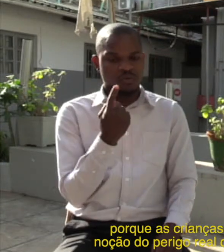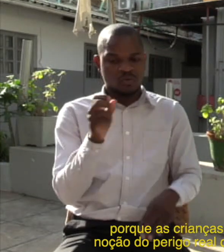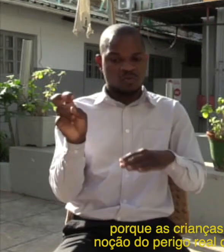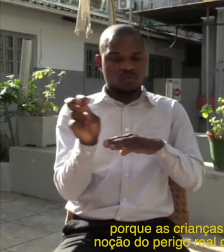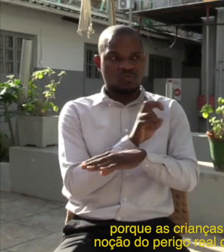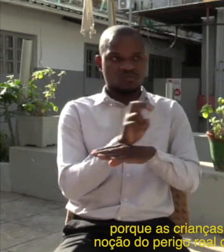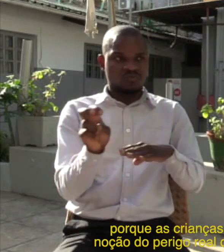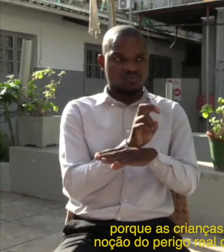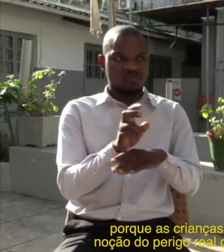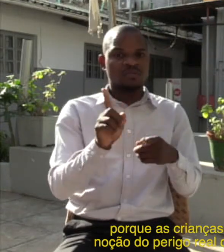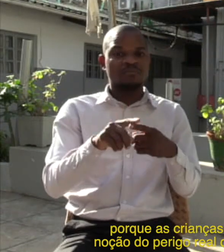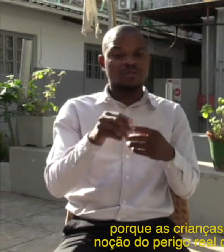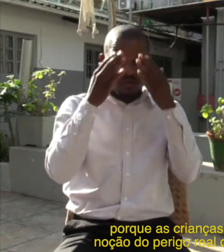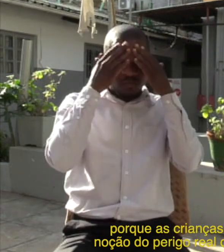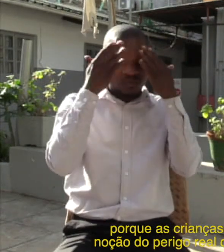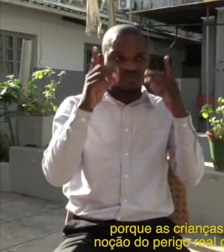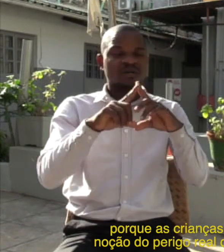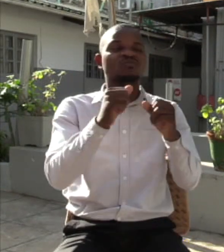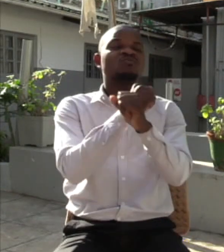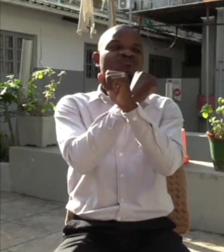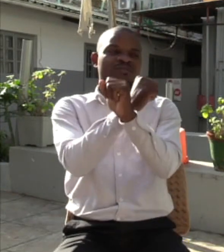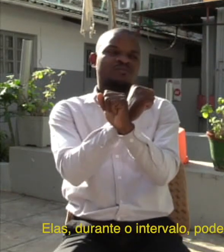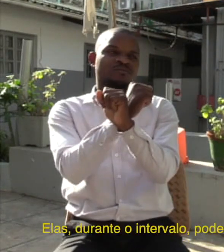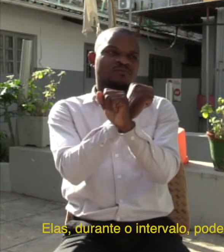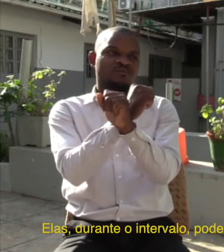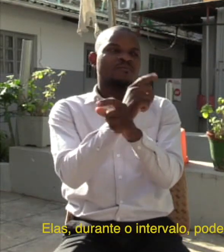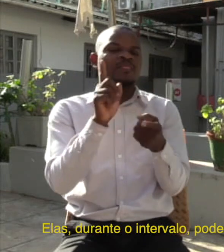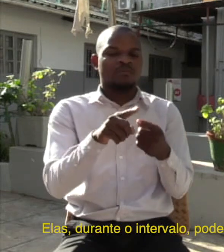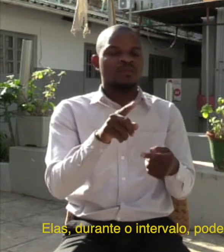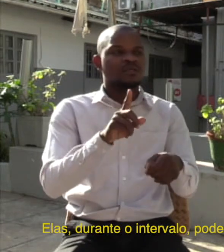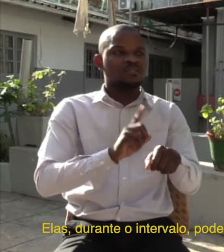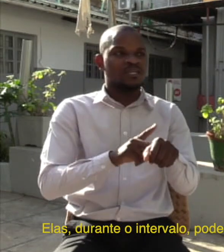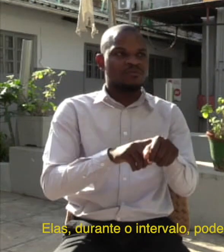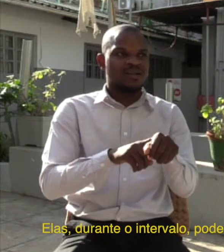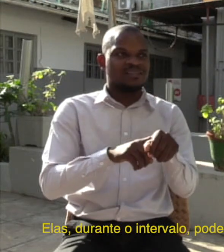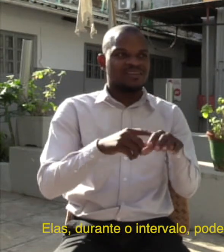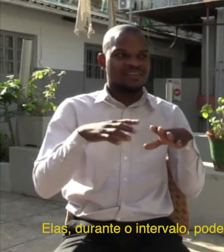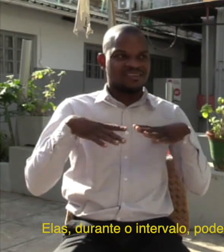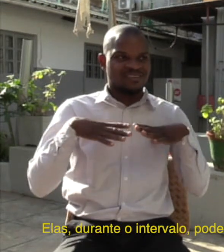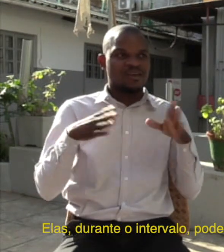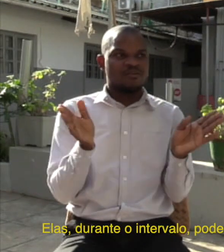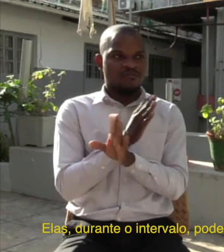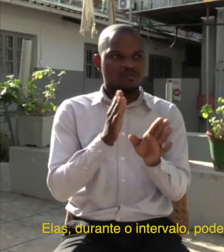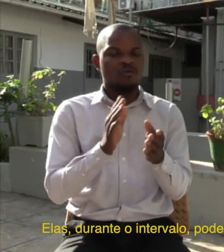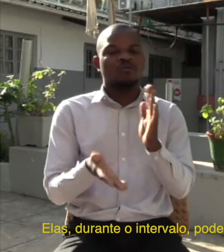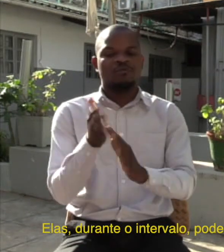perigo real, da questão do confinamento. Portanto, elas, durante o intervalo, poderão ter contatos umas com as outras.